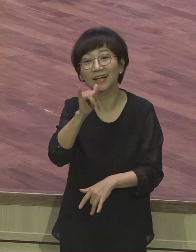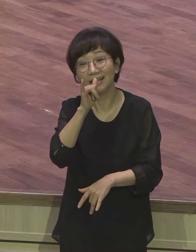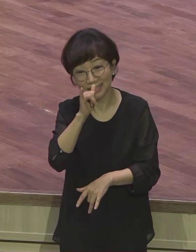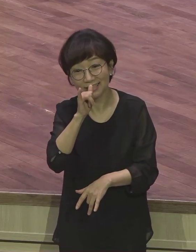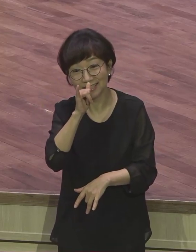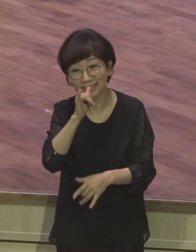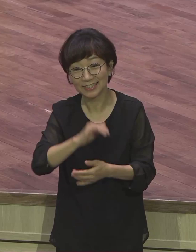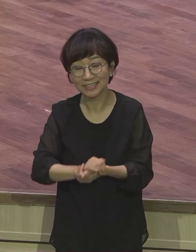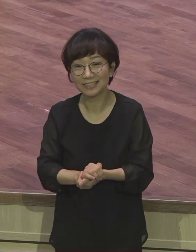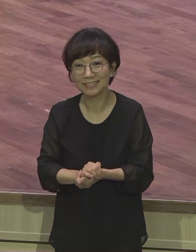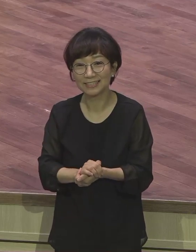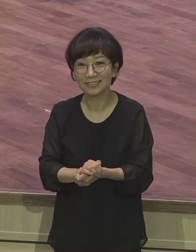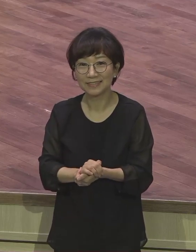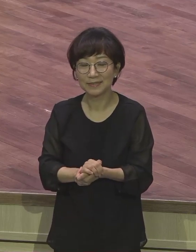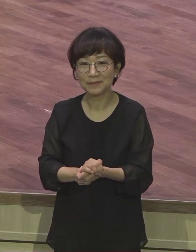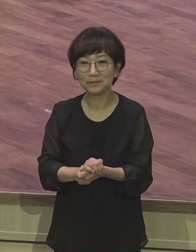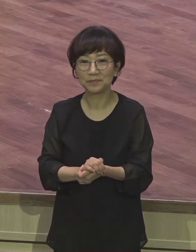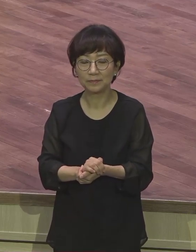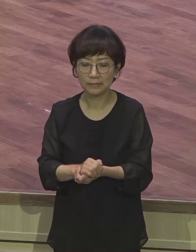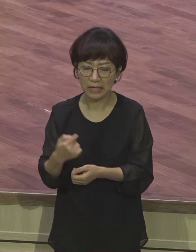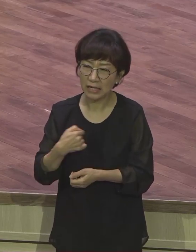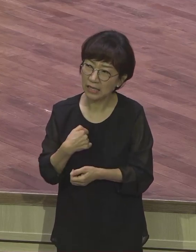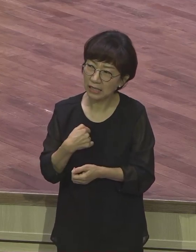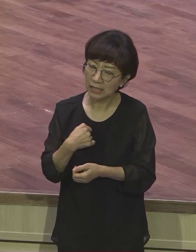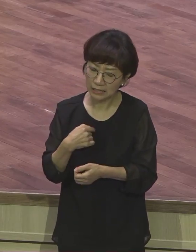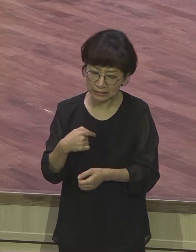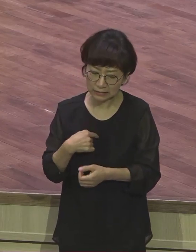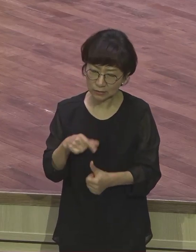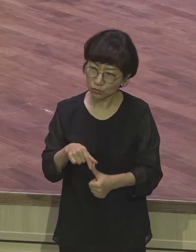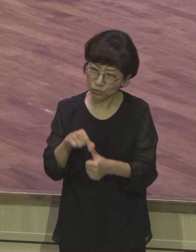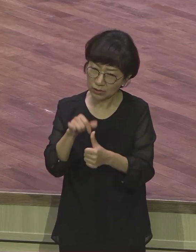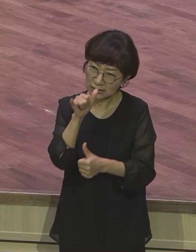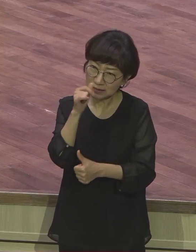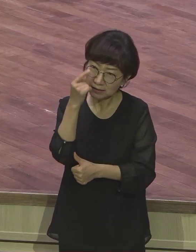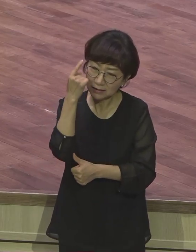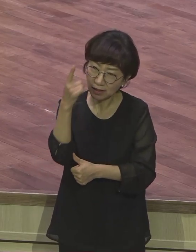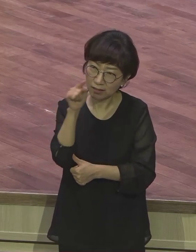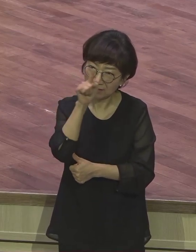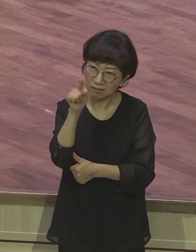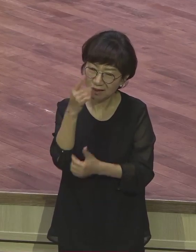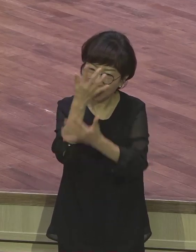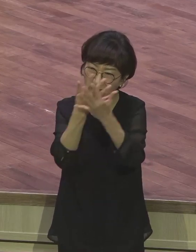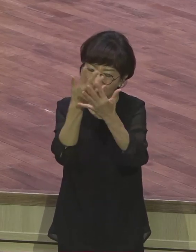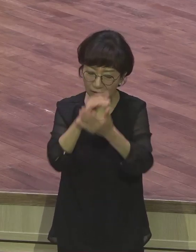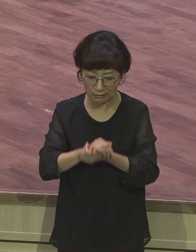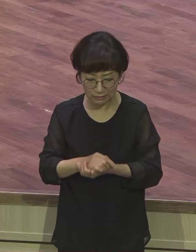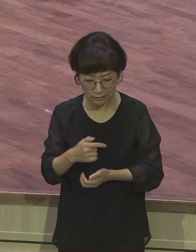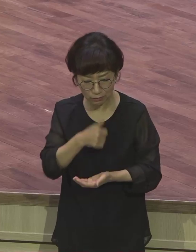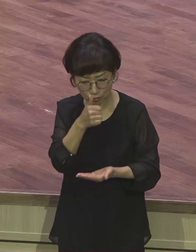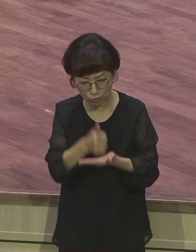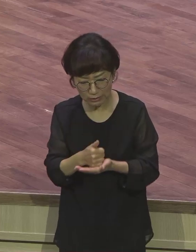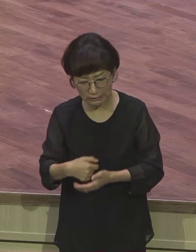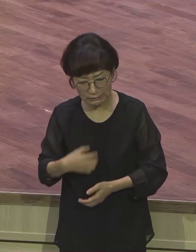세상 살다 보니 죄를 지니까 내가 죄가 많아서 천국 갈런지 못 갈런지 확신이 없어. 사죄의 확신이